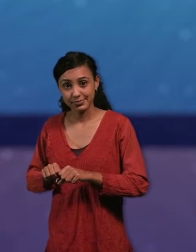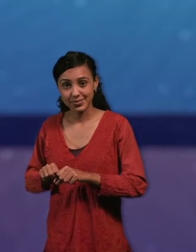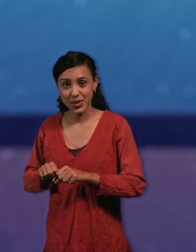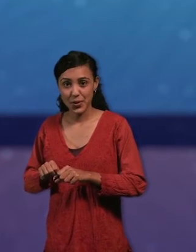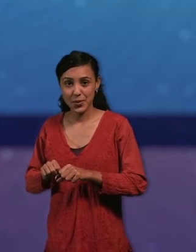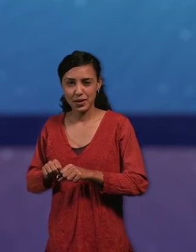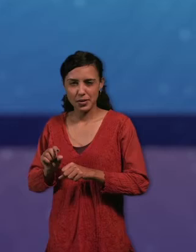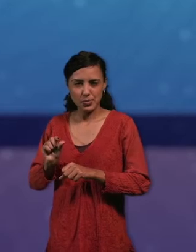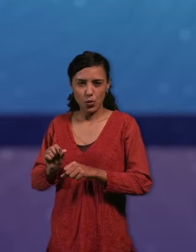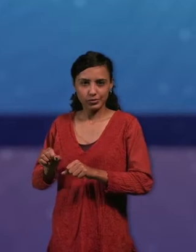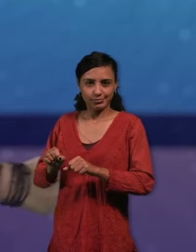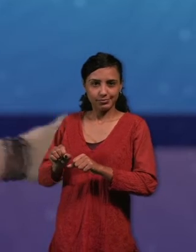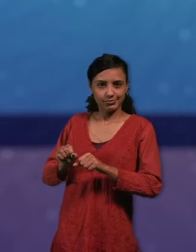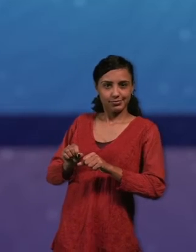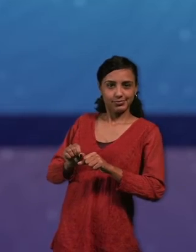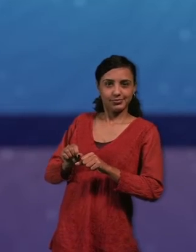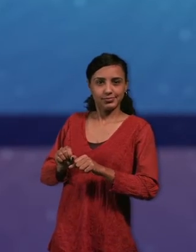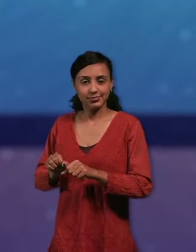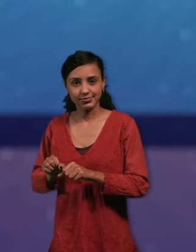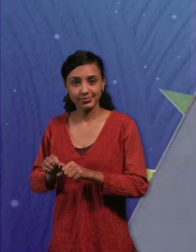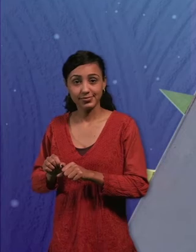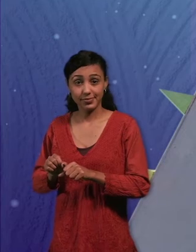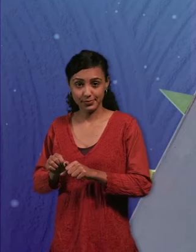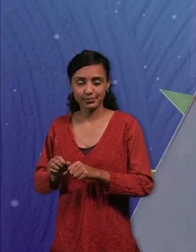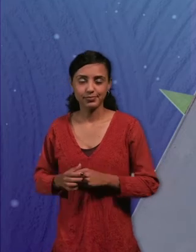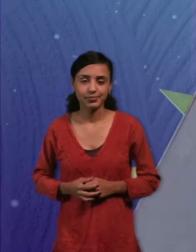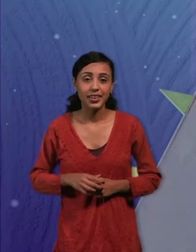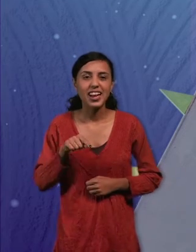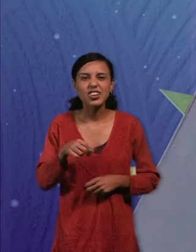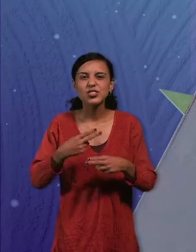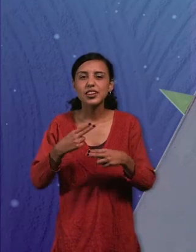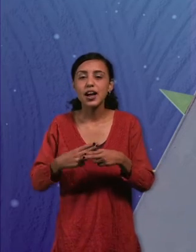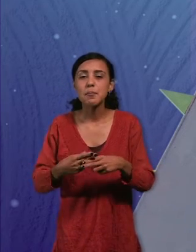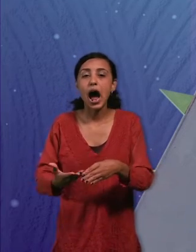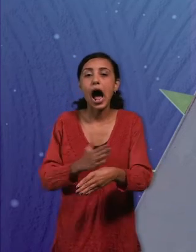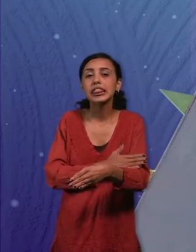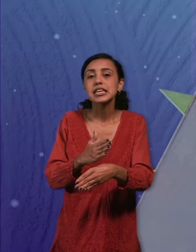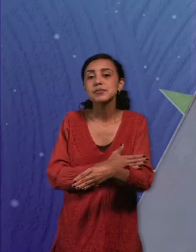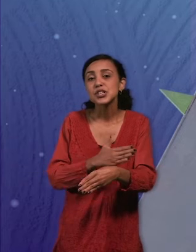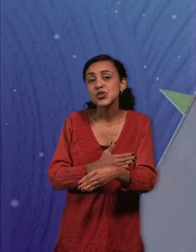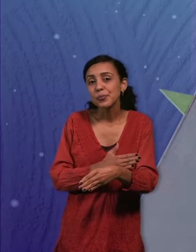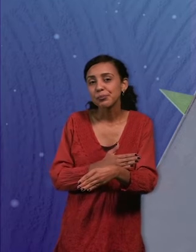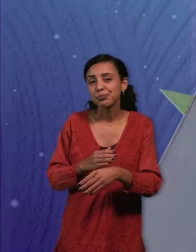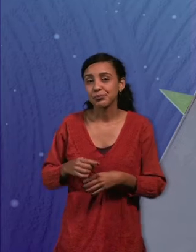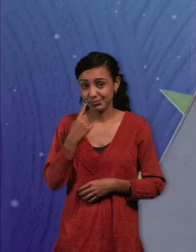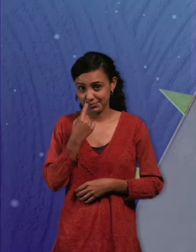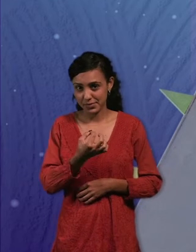leve movimiento en sentido contrario hacia donde se va a desplazar. Eso se llama anticipación. Anticipamos y empezamos.